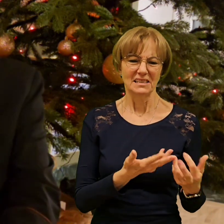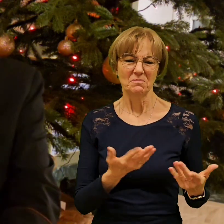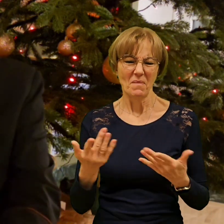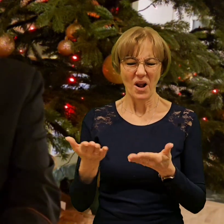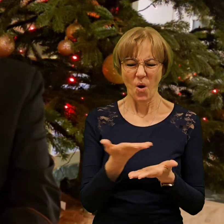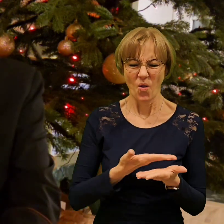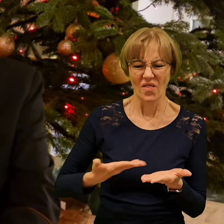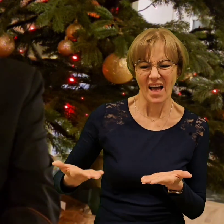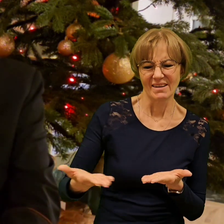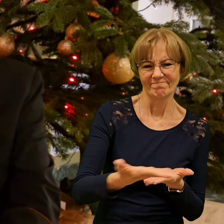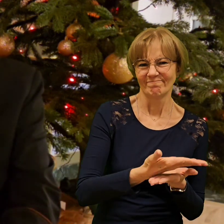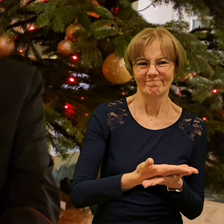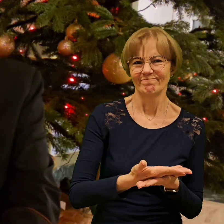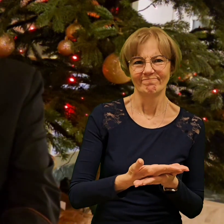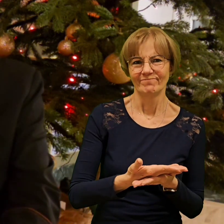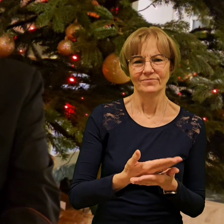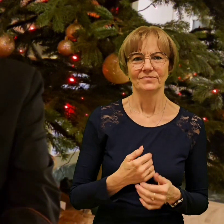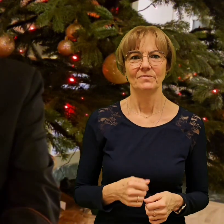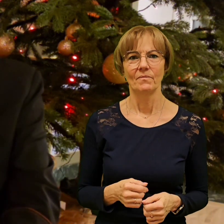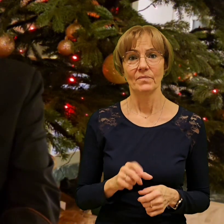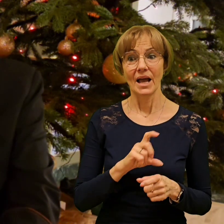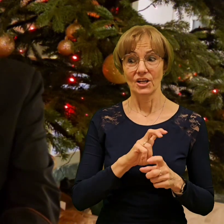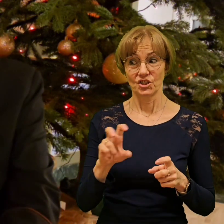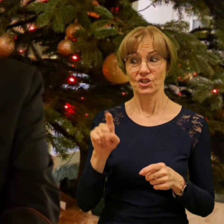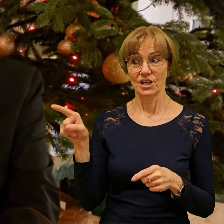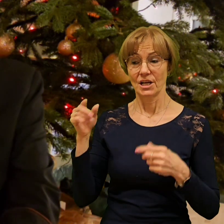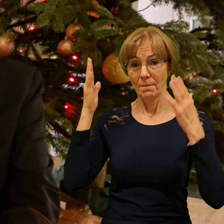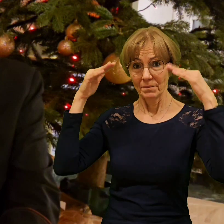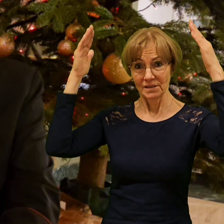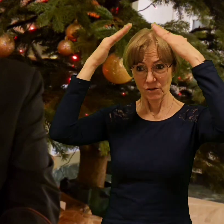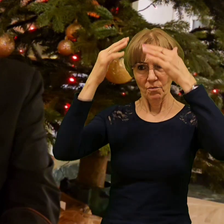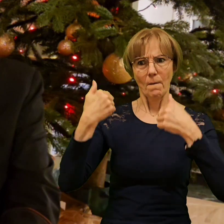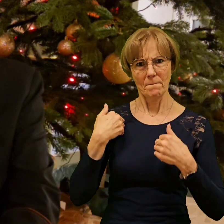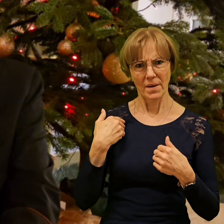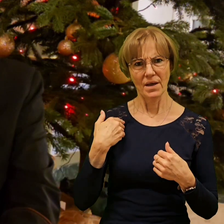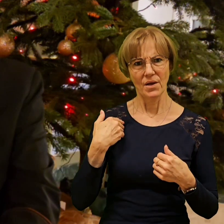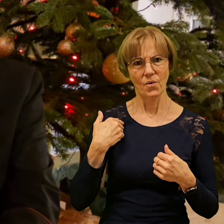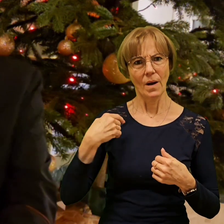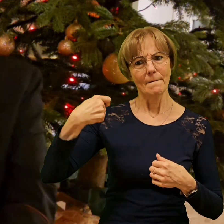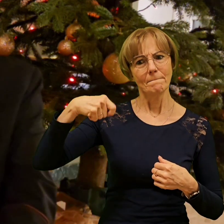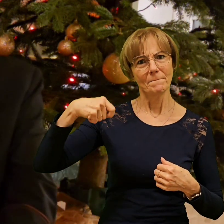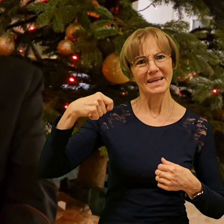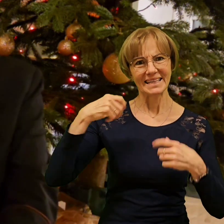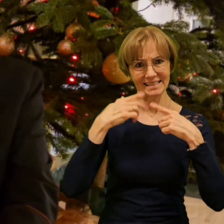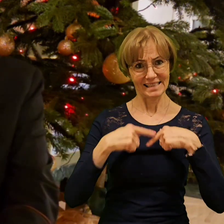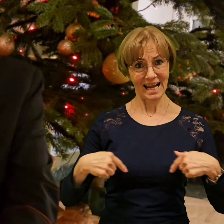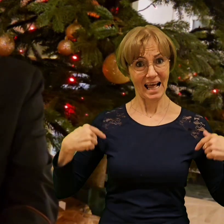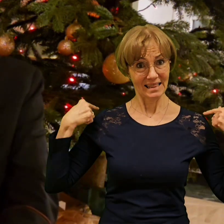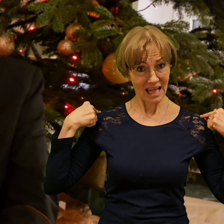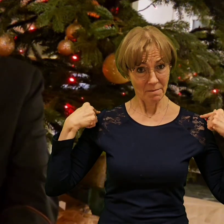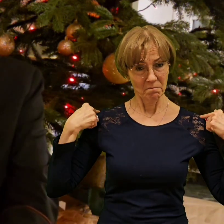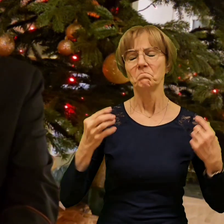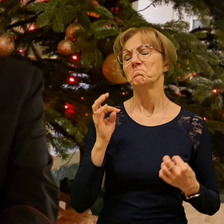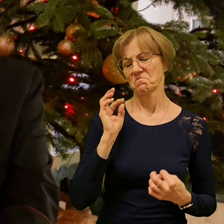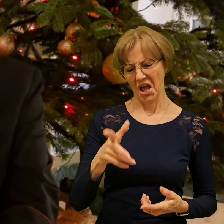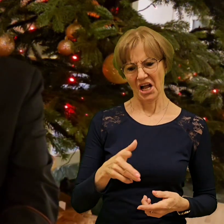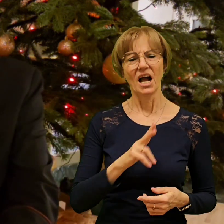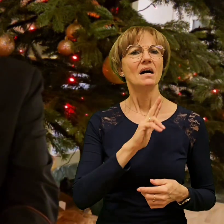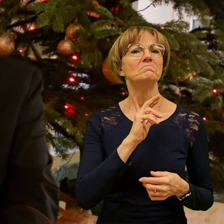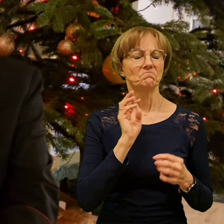A był ksiądz arcybiskup młodości ministranta? Naturalnie. Każdy rodzony człowiek był